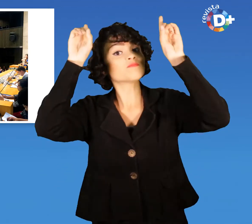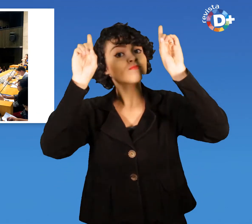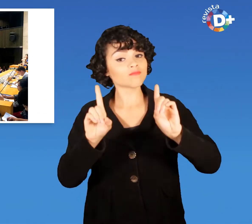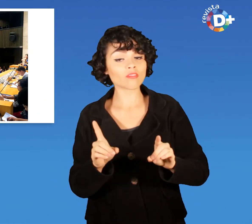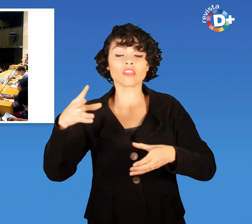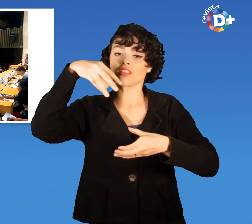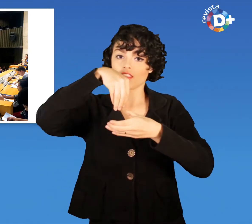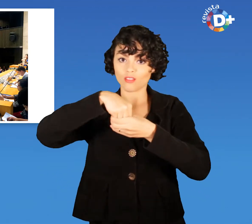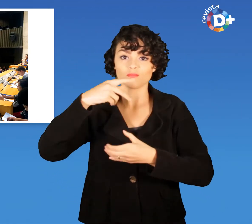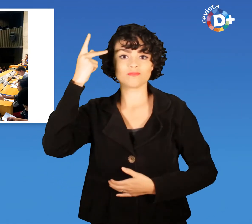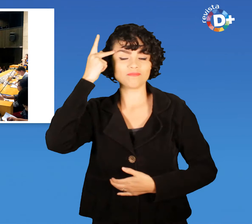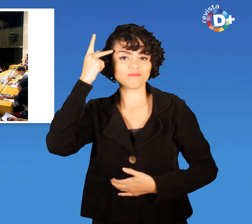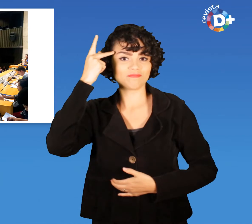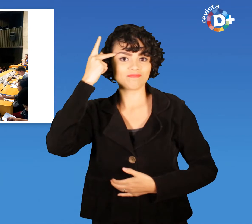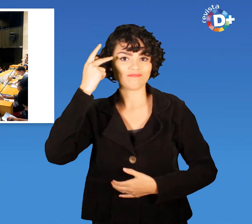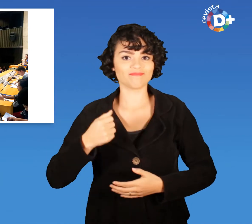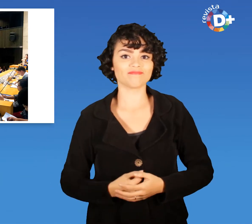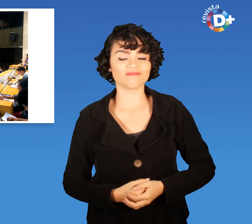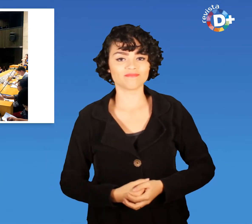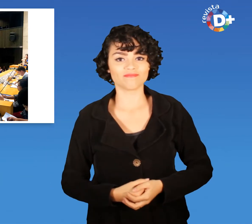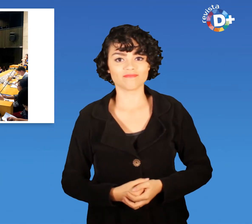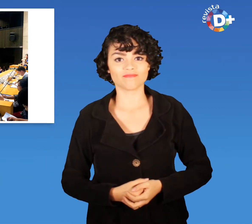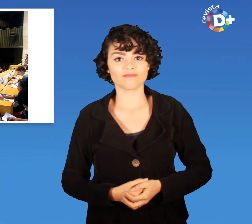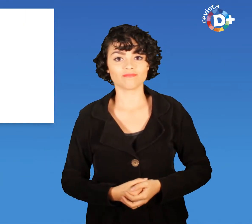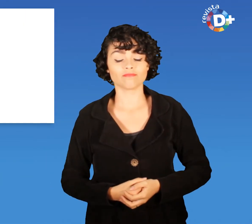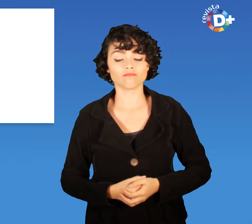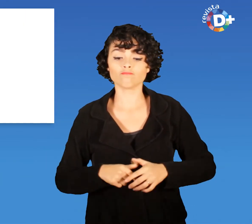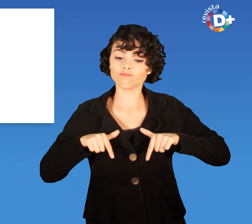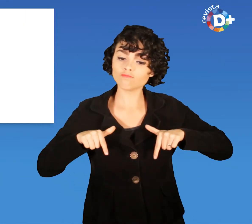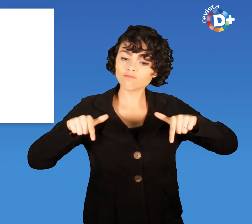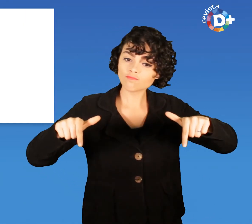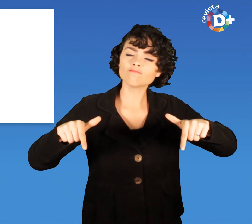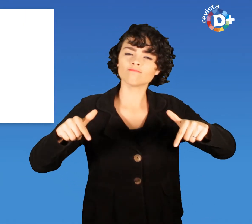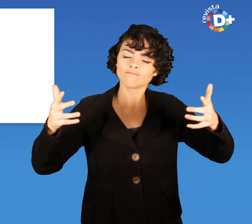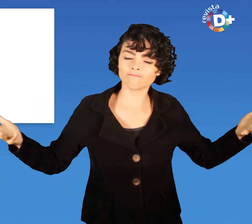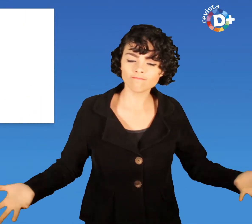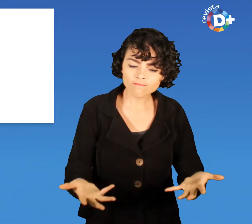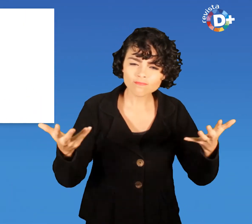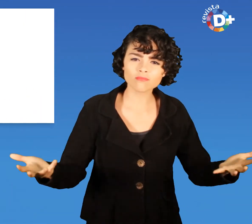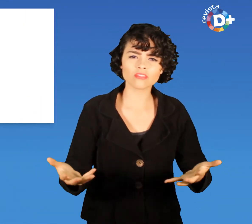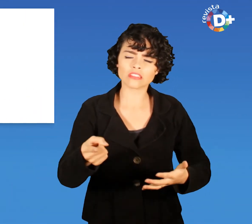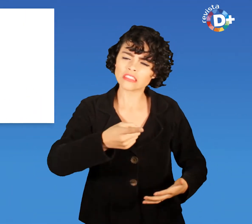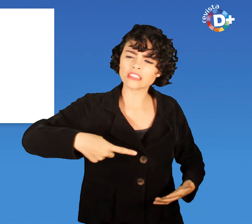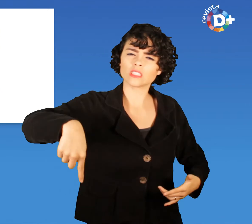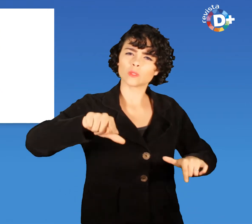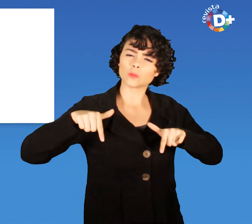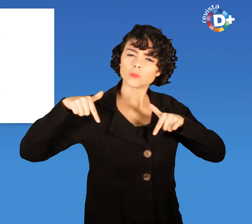de São Paulo A iniciativa fortalece a luta pelos direitos